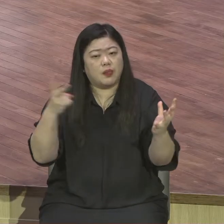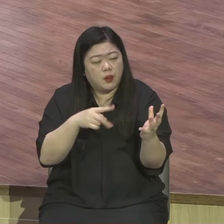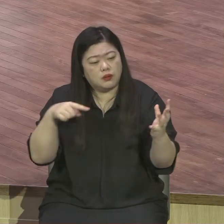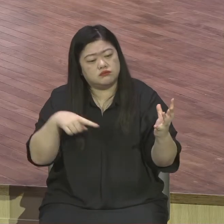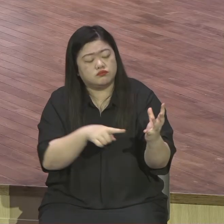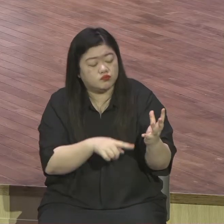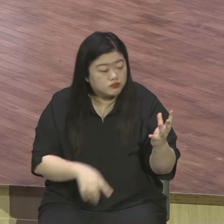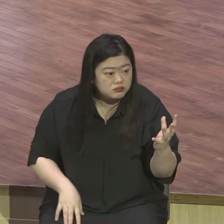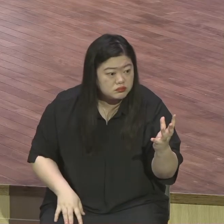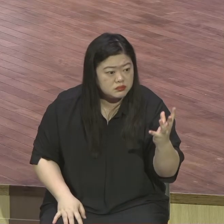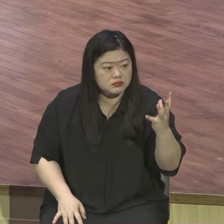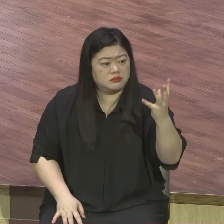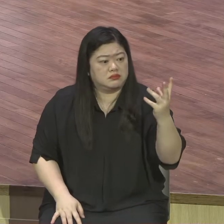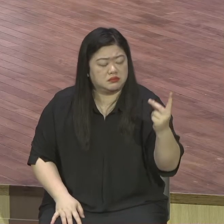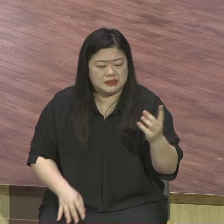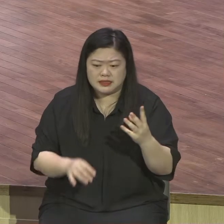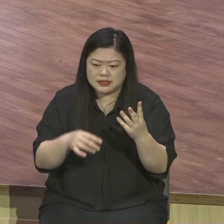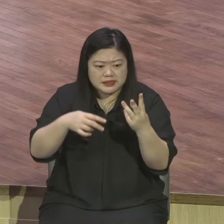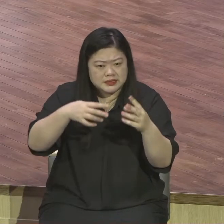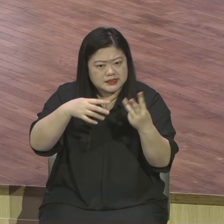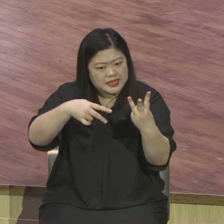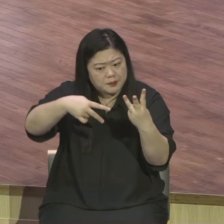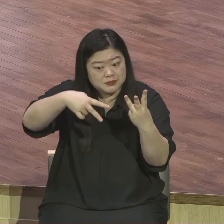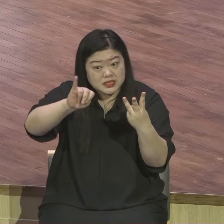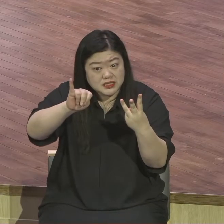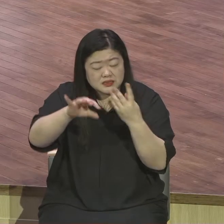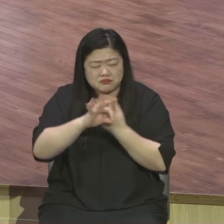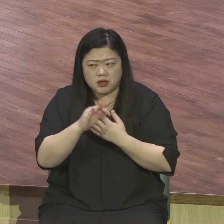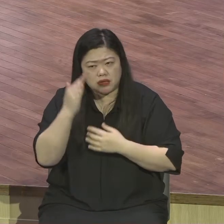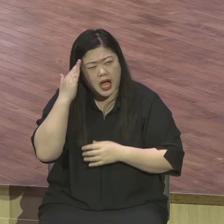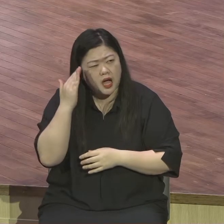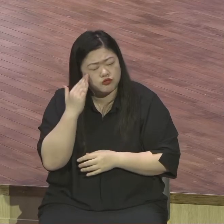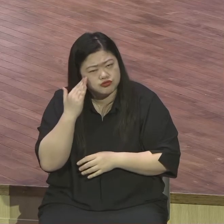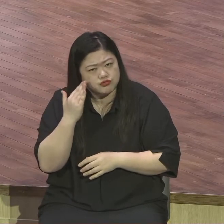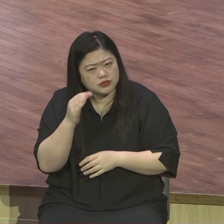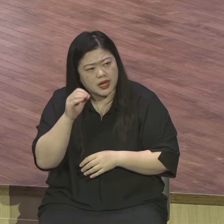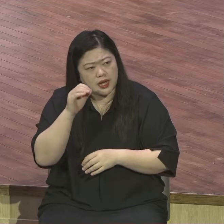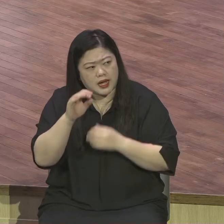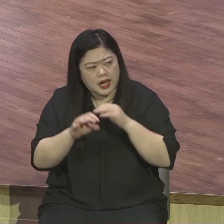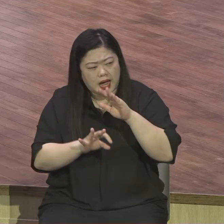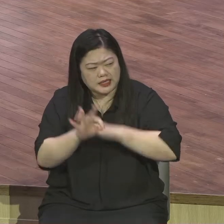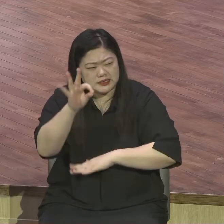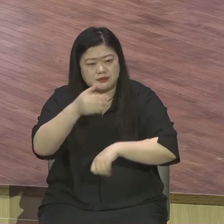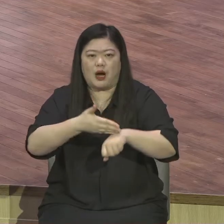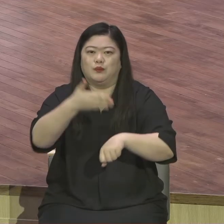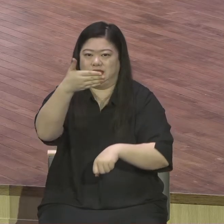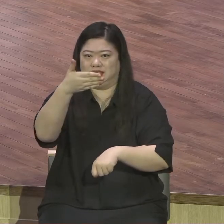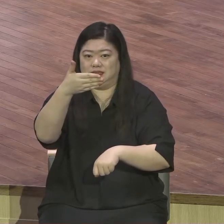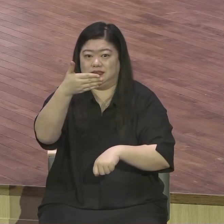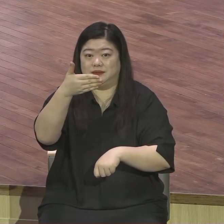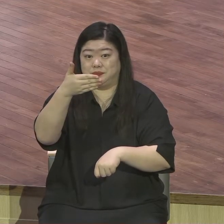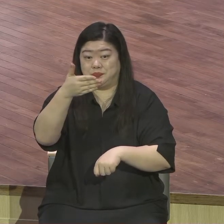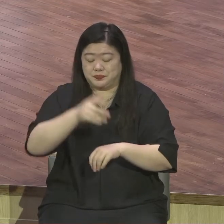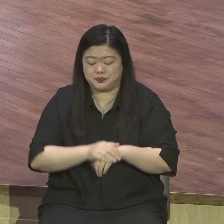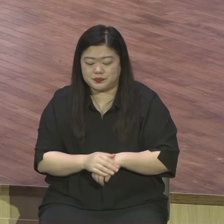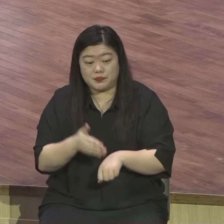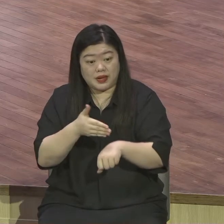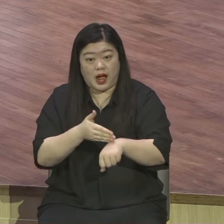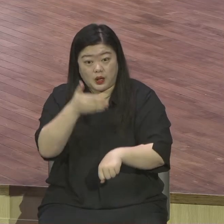제 3시라는 말은 우리나라 시간을 말하면 아침 9시입니다. 9시. 그 3시에 나가서 그 놀고 있는